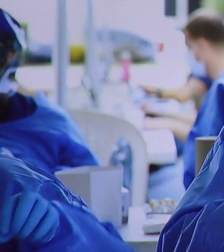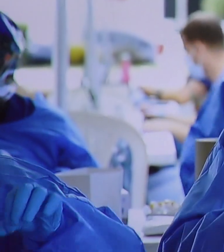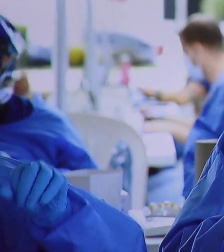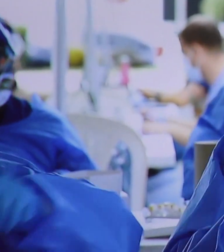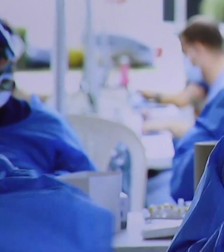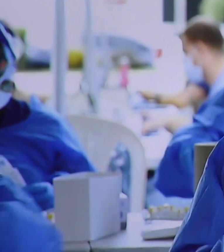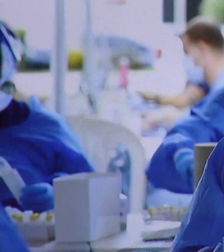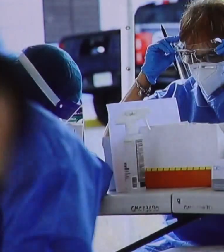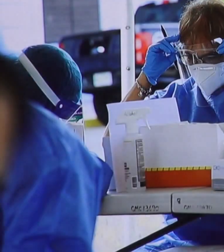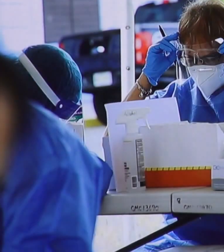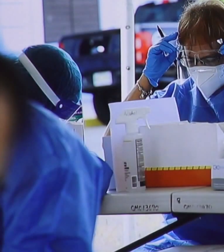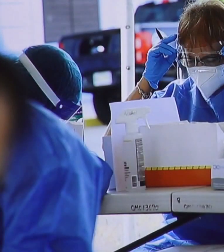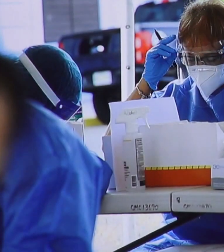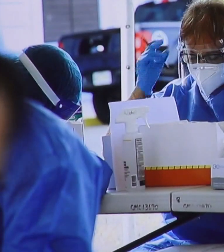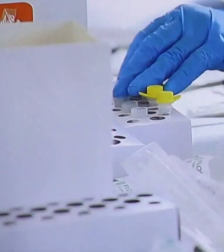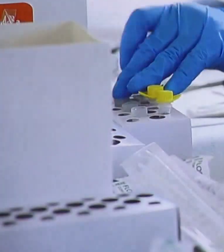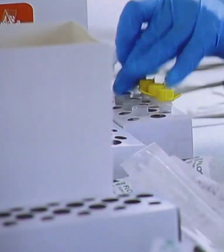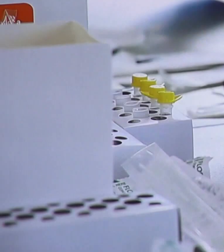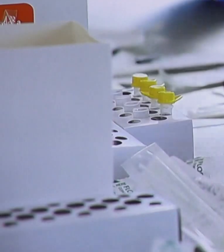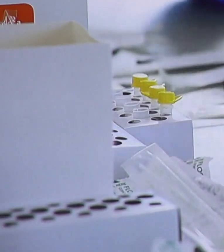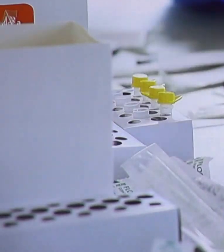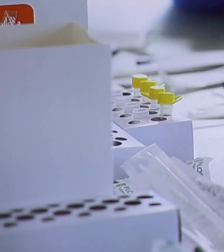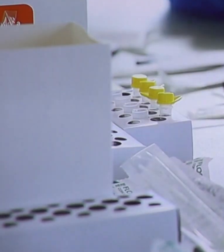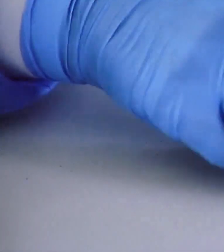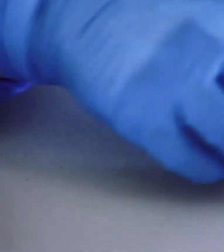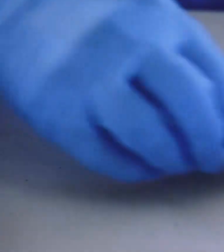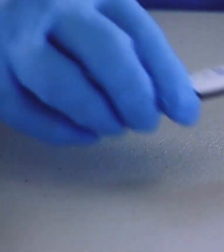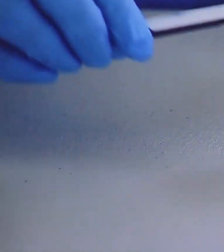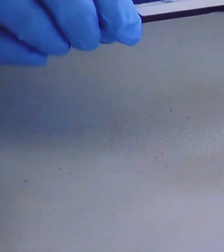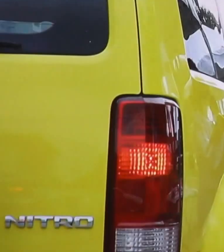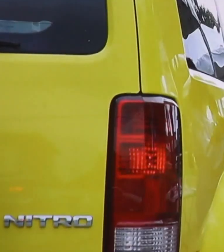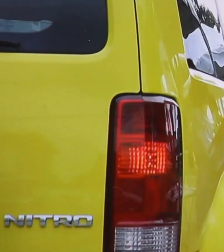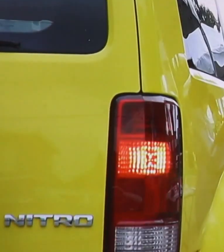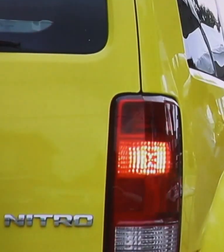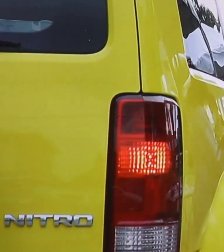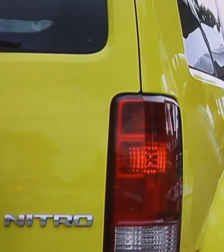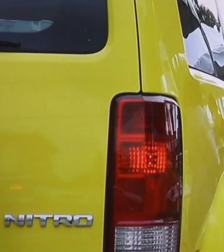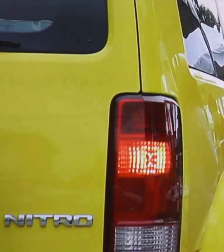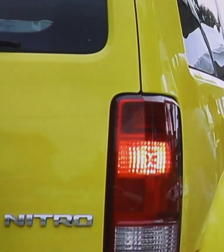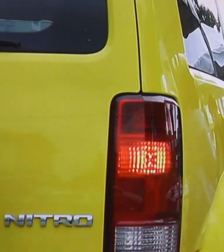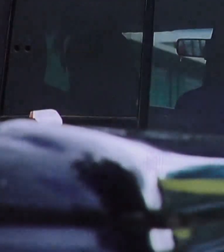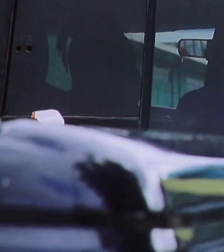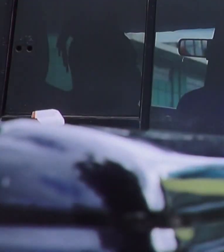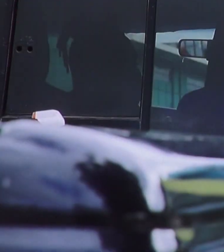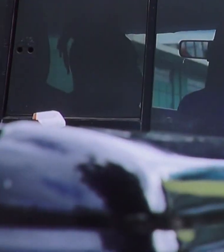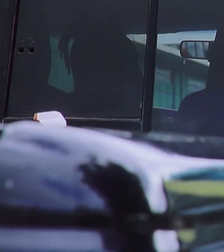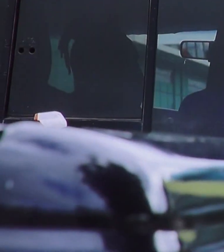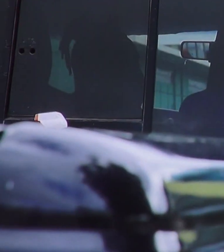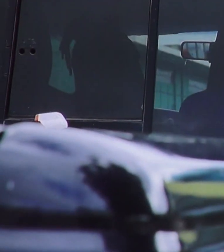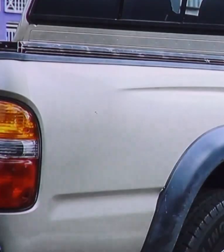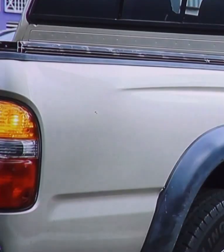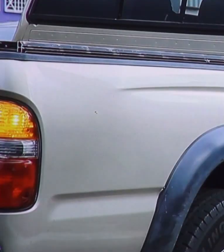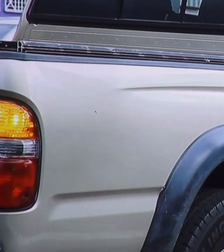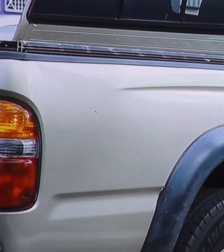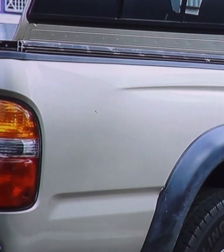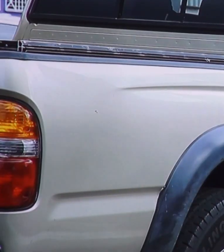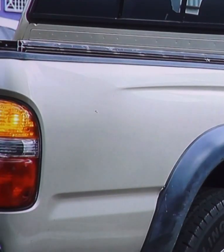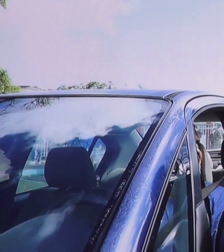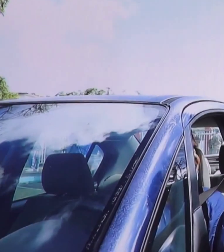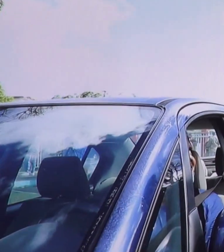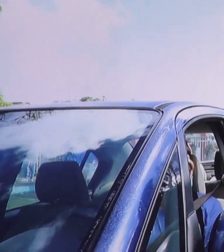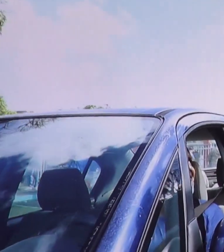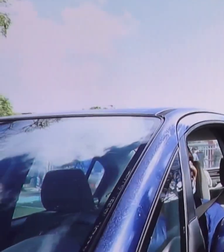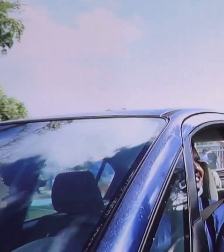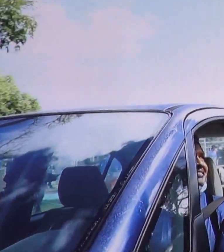como posibles casos de la nueva variante del COVID-19. Para la próxima semana podrían tener completado el análisis. Lo que busca el